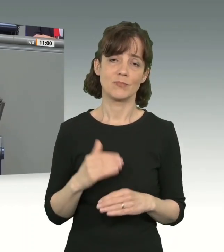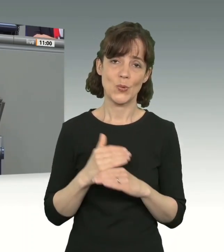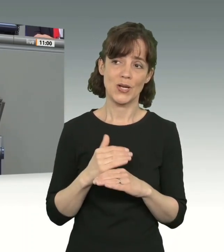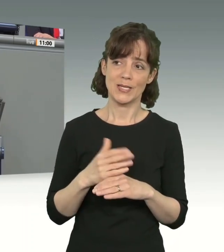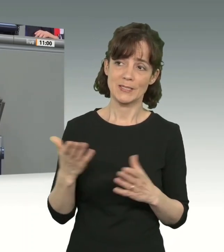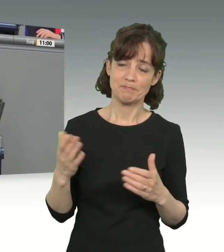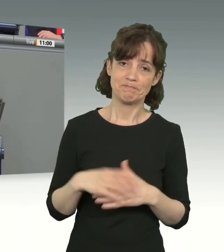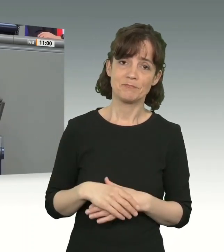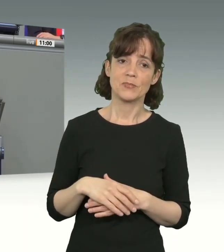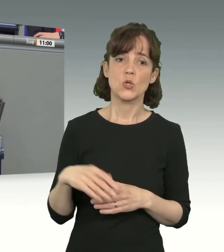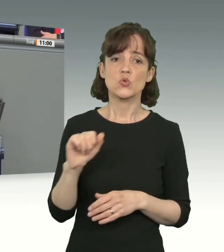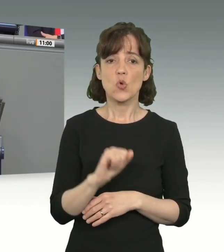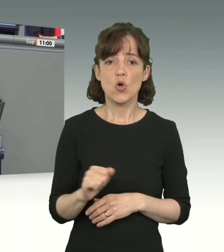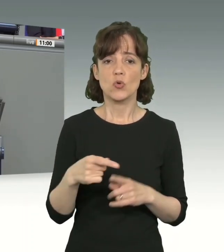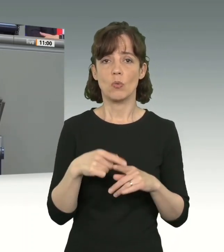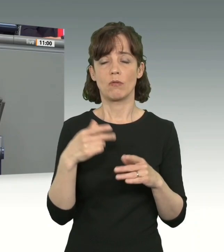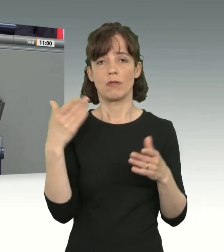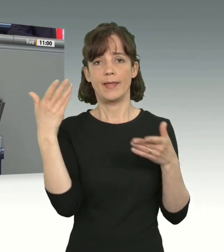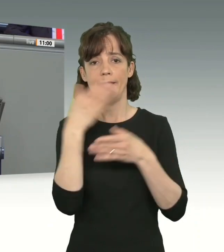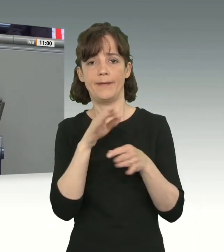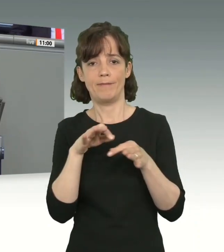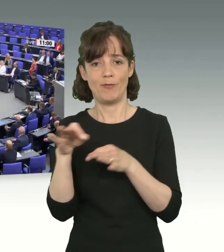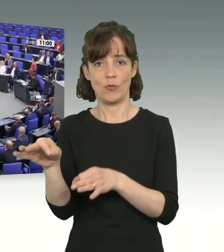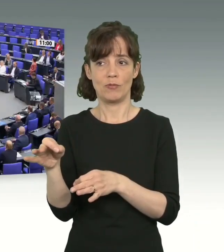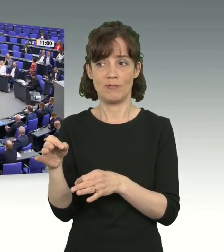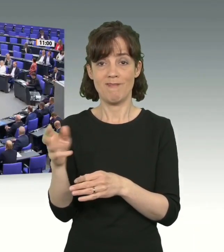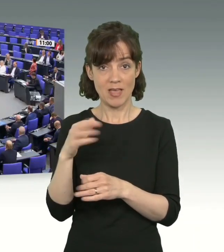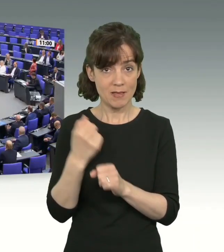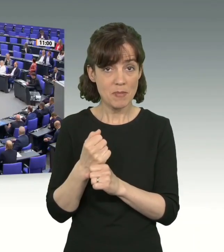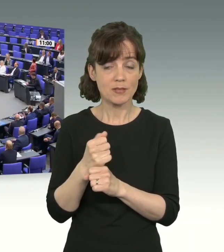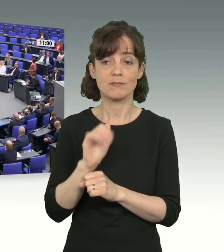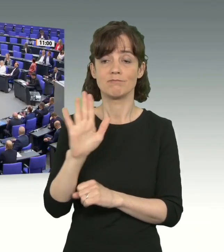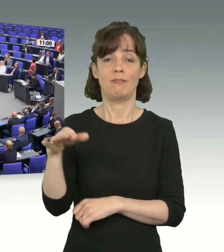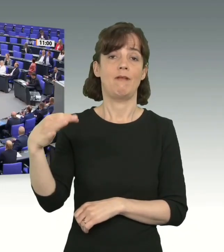anderes, als dass Ihr Kanzler getäuscht und irregeführt hat. Ich danke Ihnen.